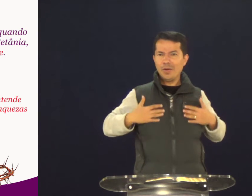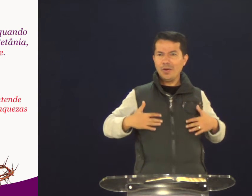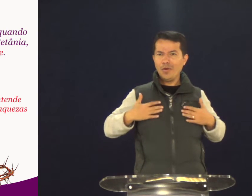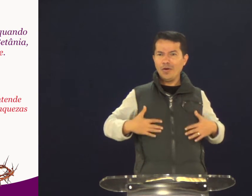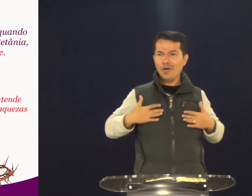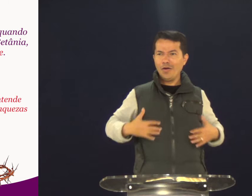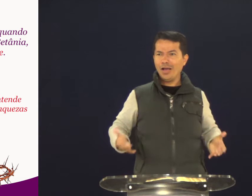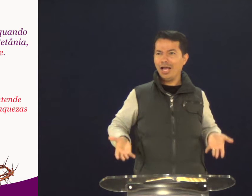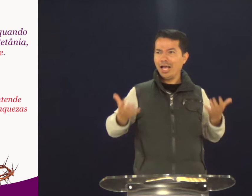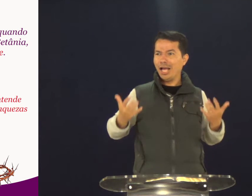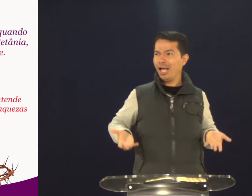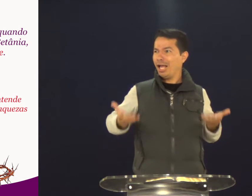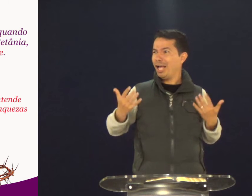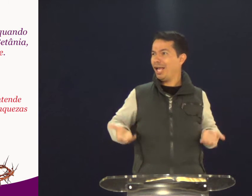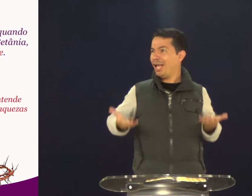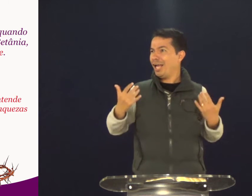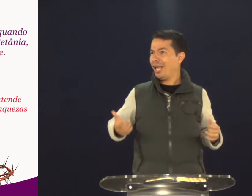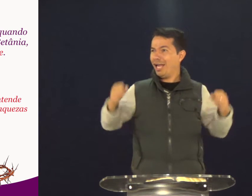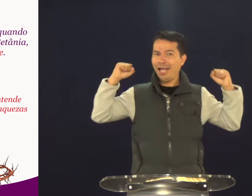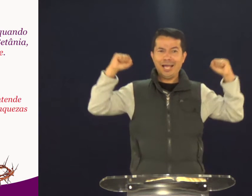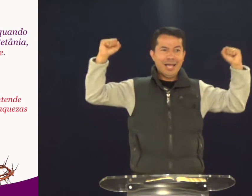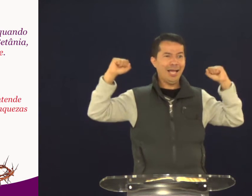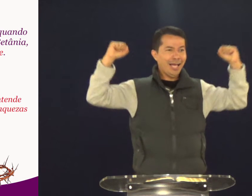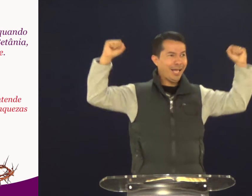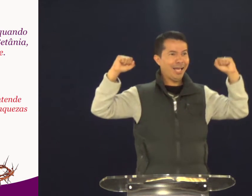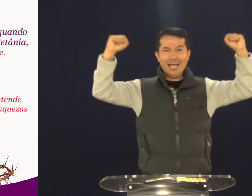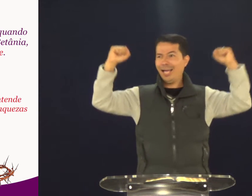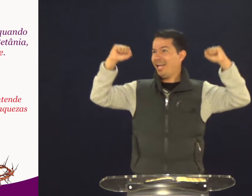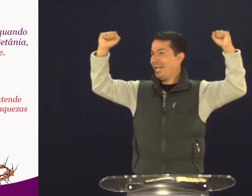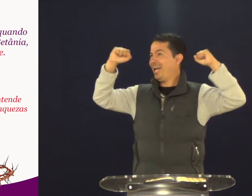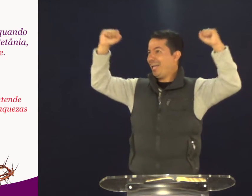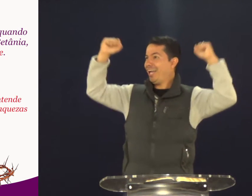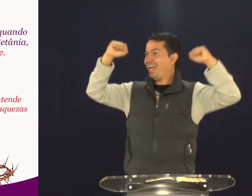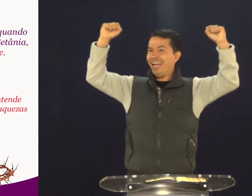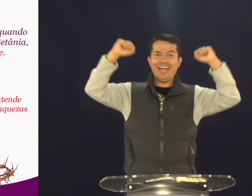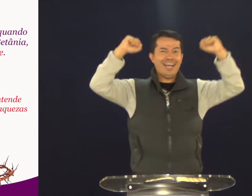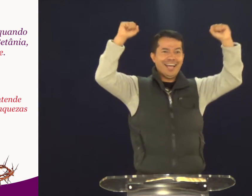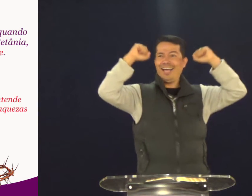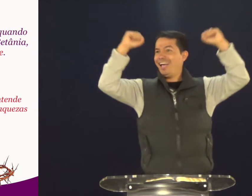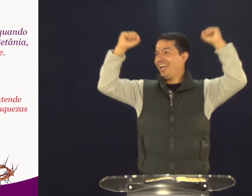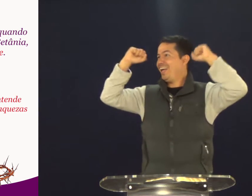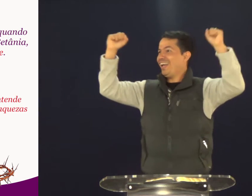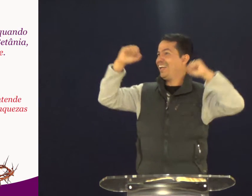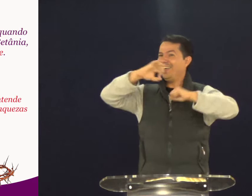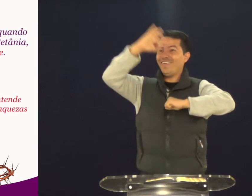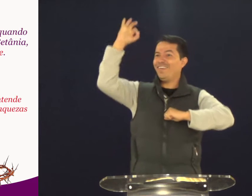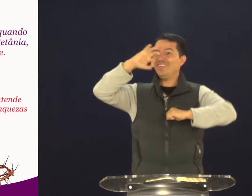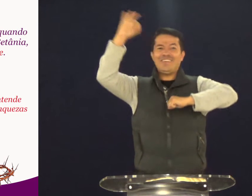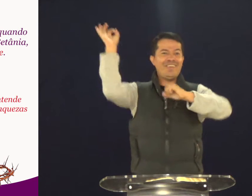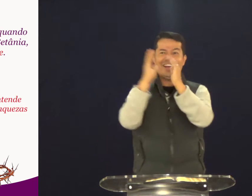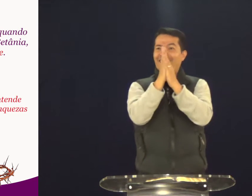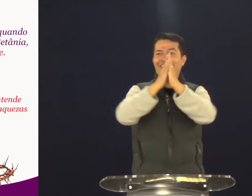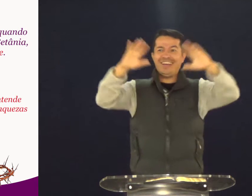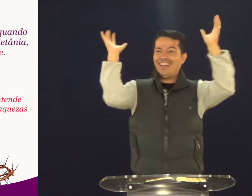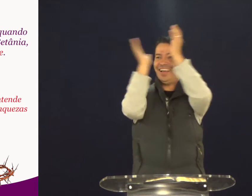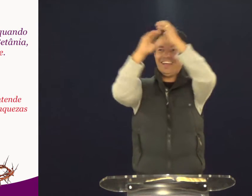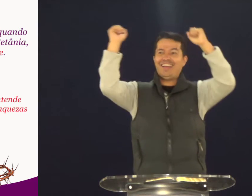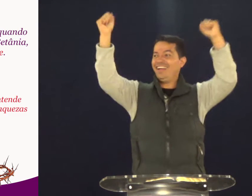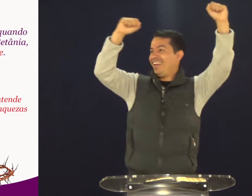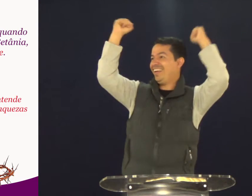a sua vida se torna mais leve, realmente. E você se sente muito alegre. Porque a sua vida parece que